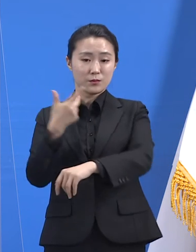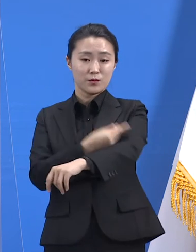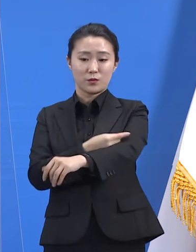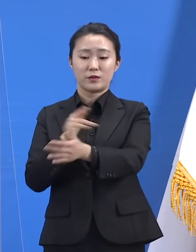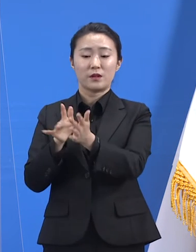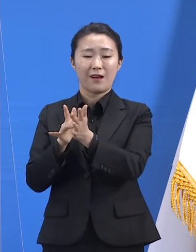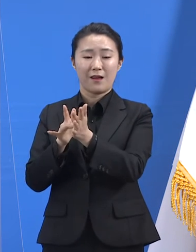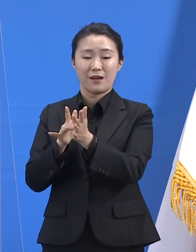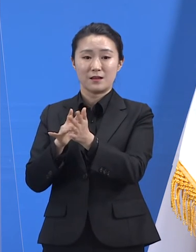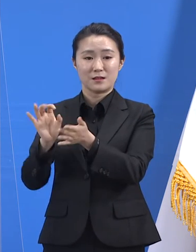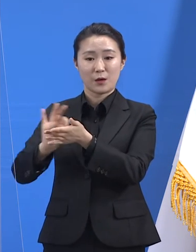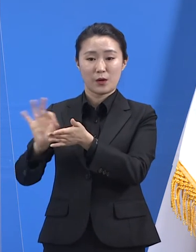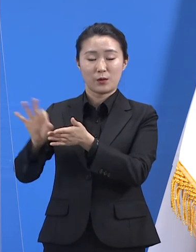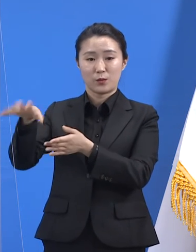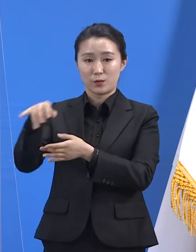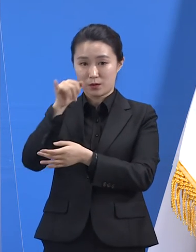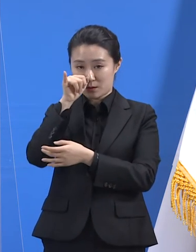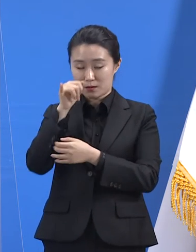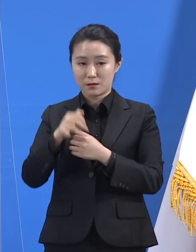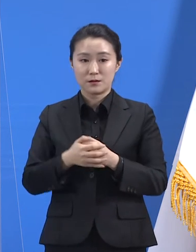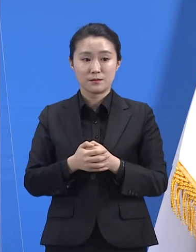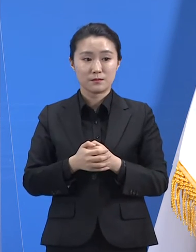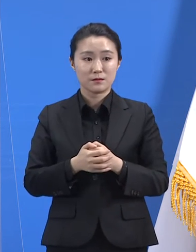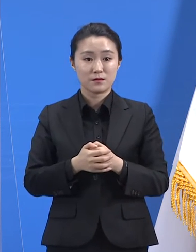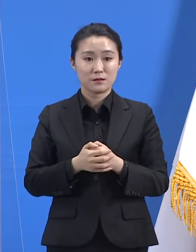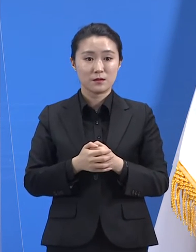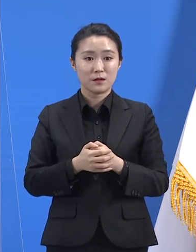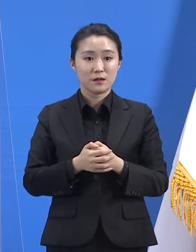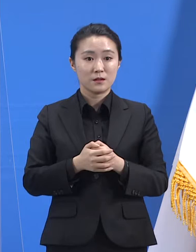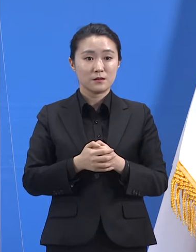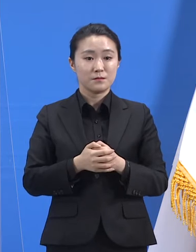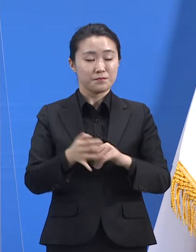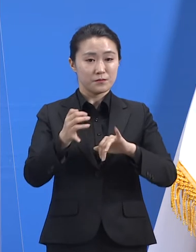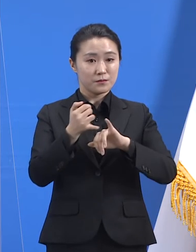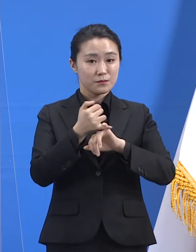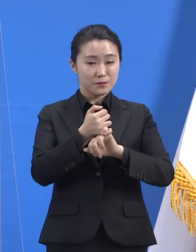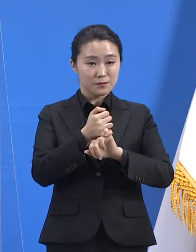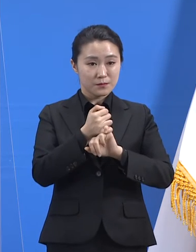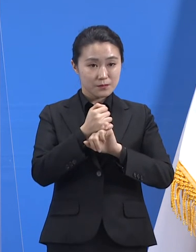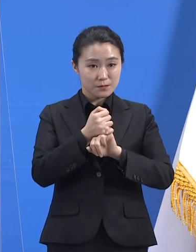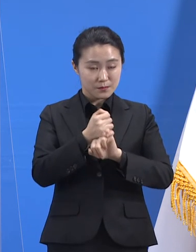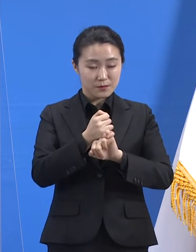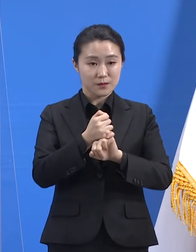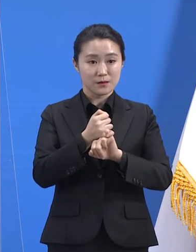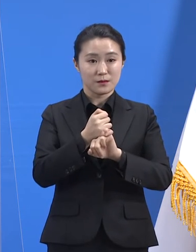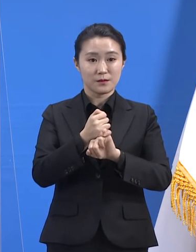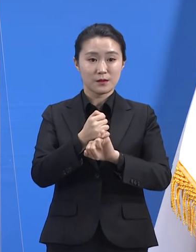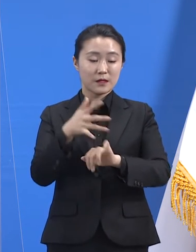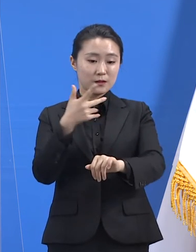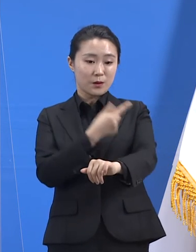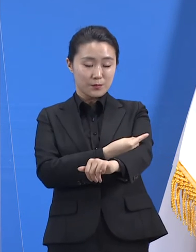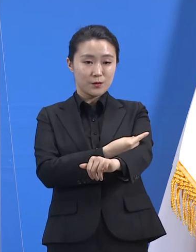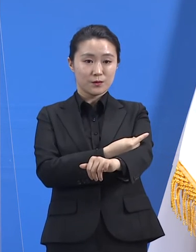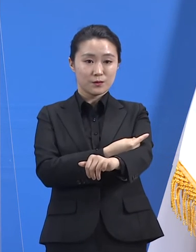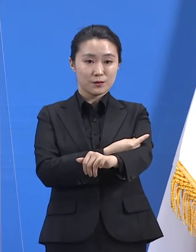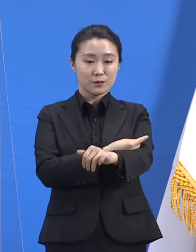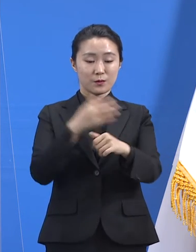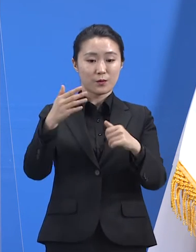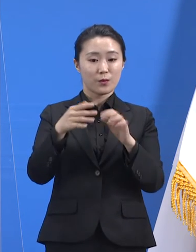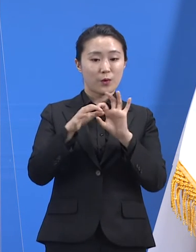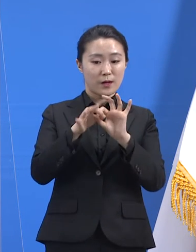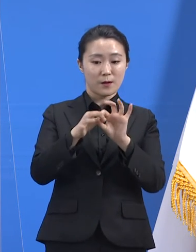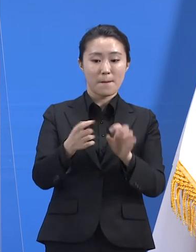한국보건복지인력개발원에서 실시하는 필수 접종 교육을 이수하고 백신 보관 기준을 충족하는 의료기관들 중